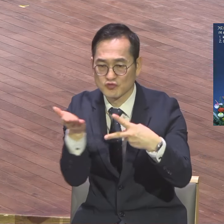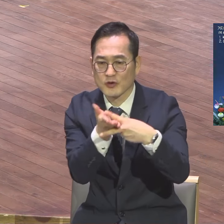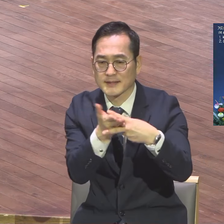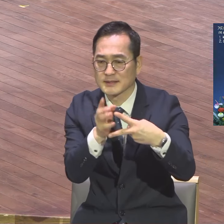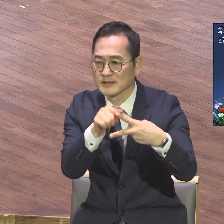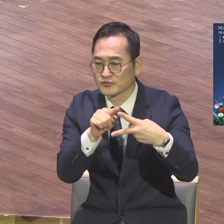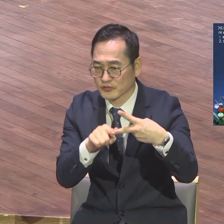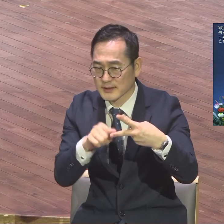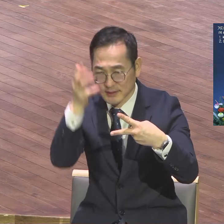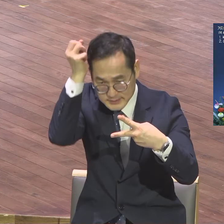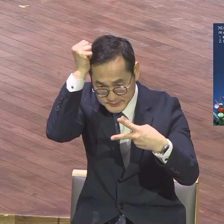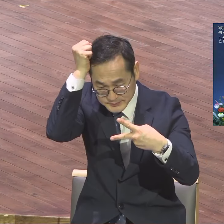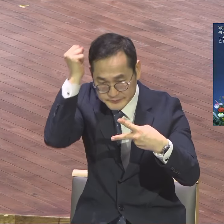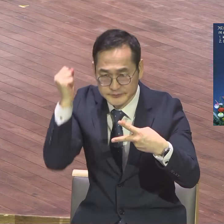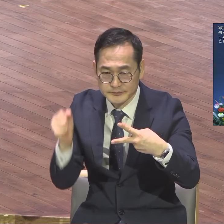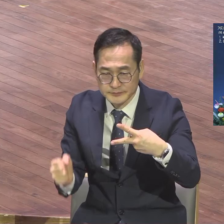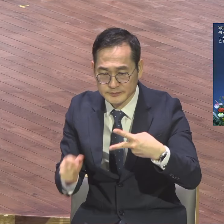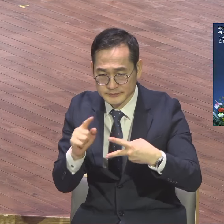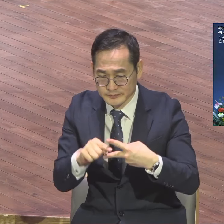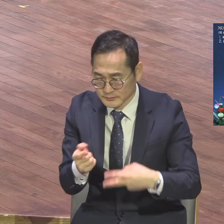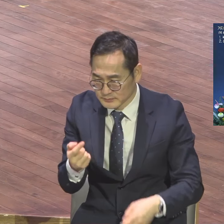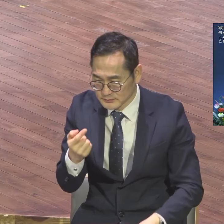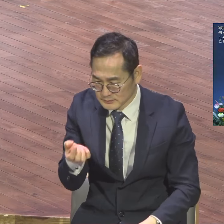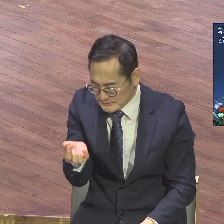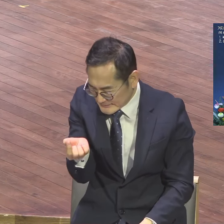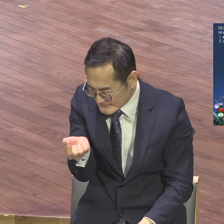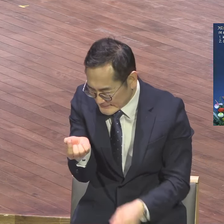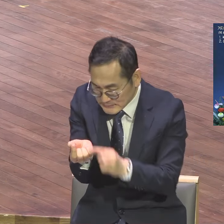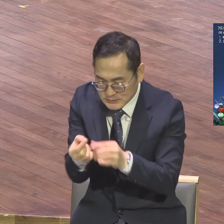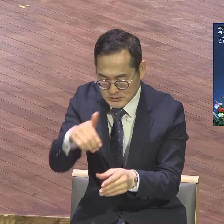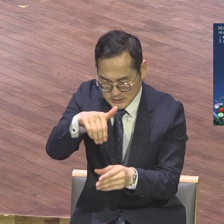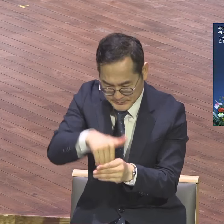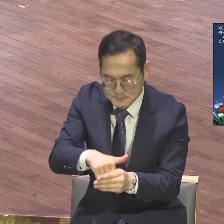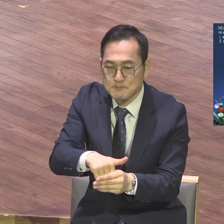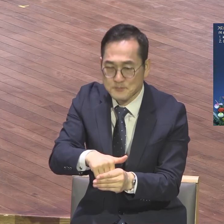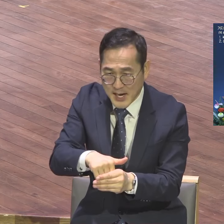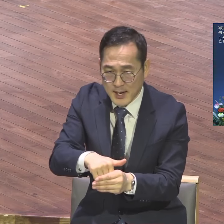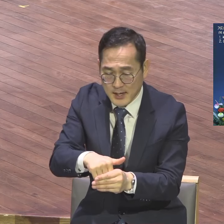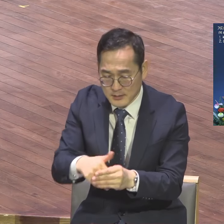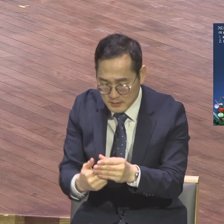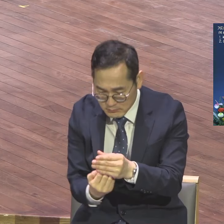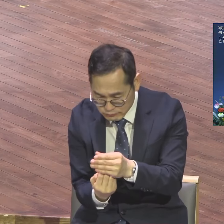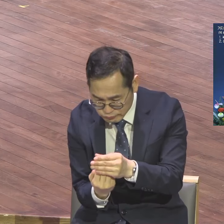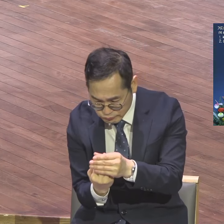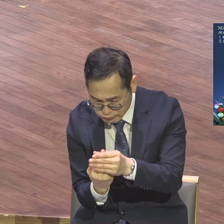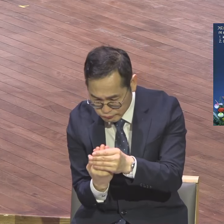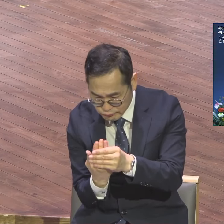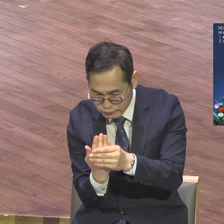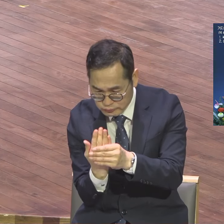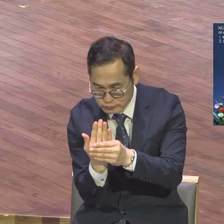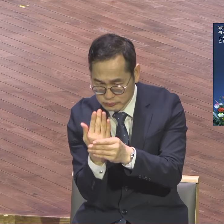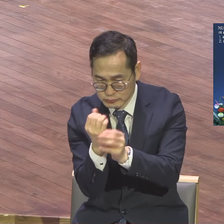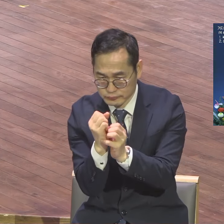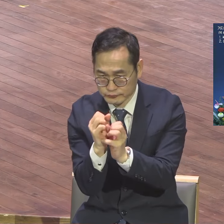복문에 보면 이 개다시가 심지어 자라서 큰 가지를 내어